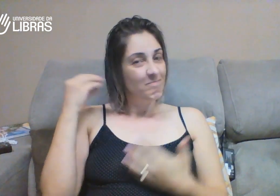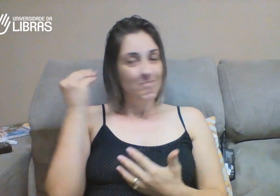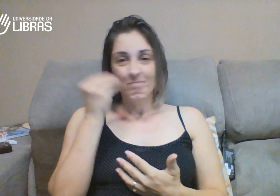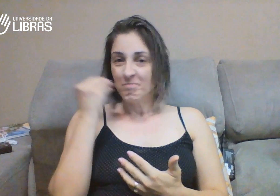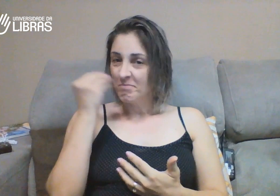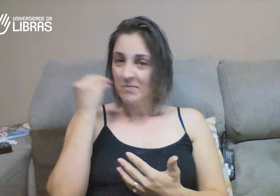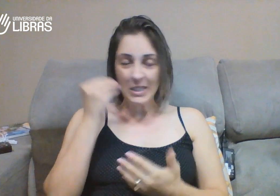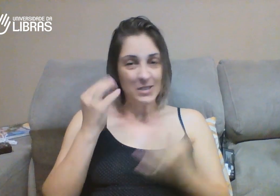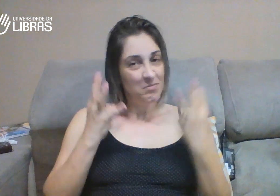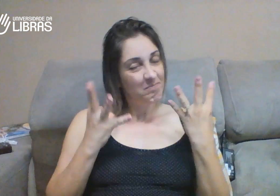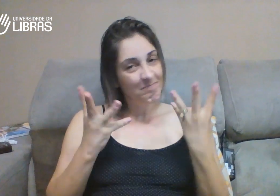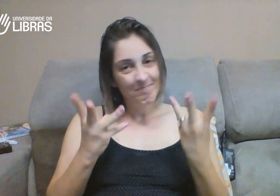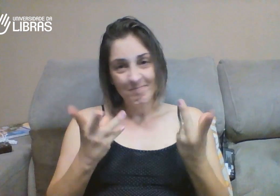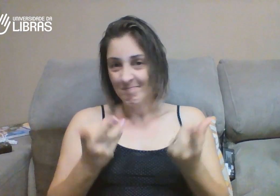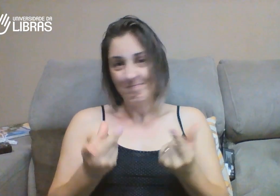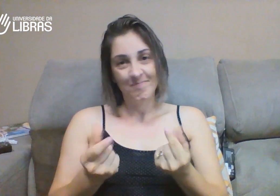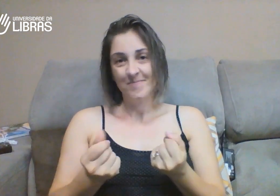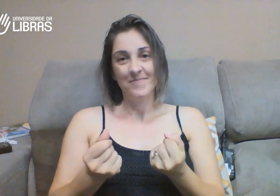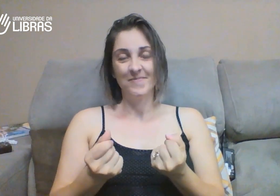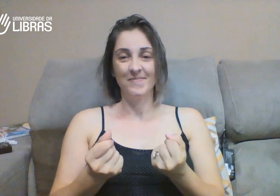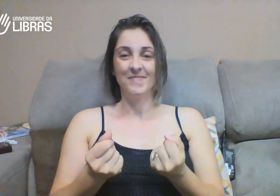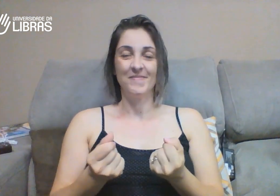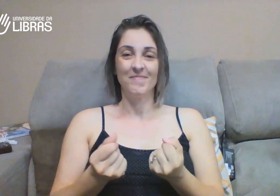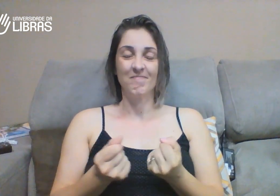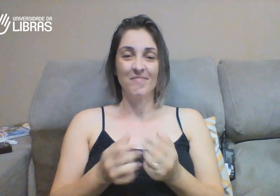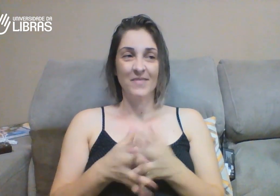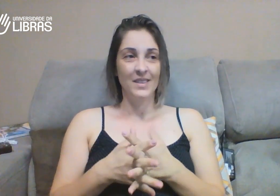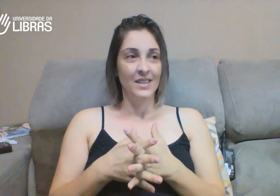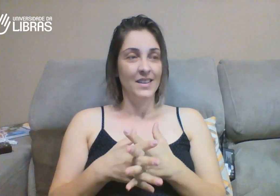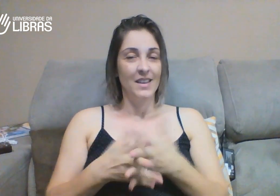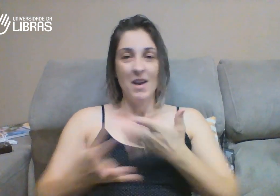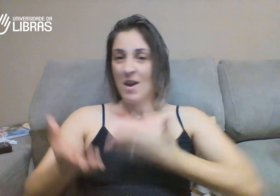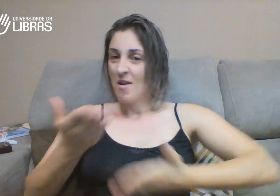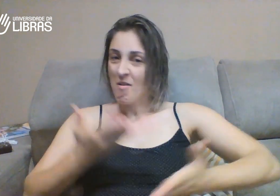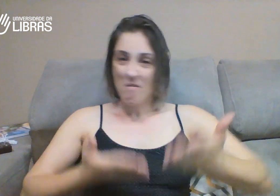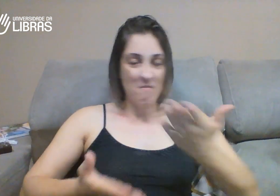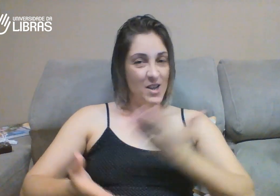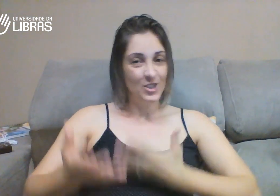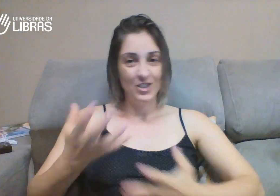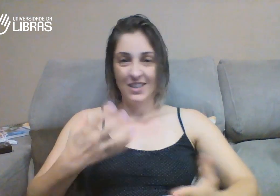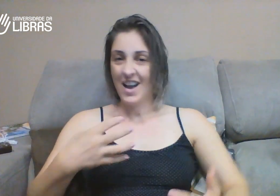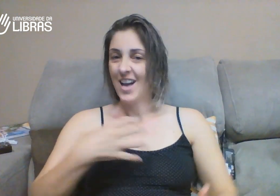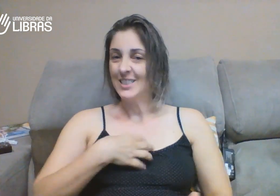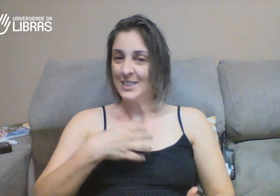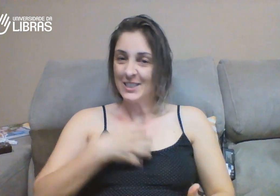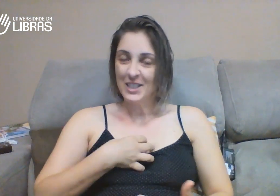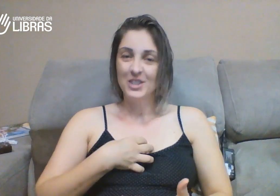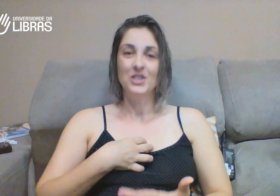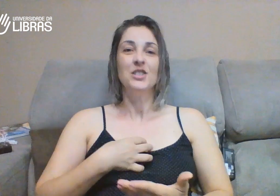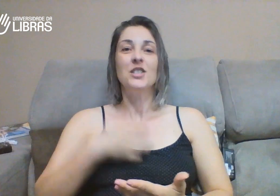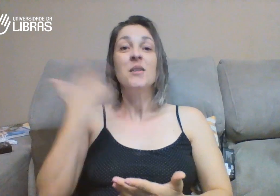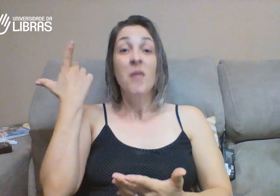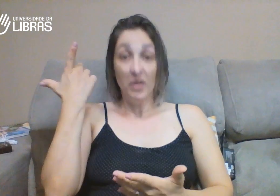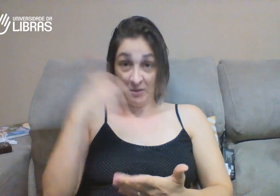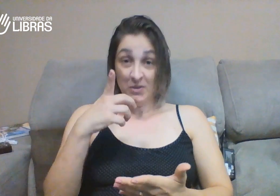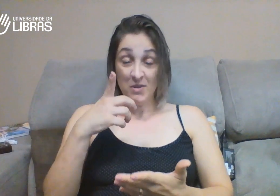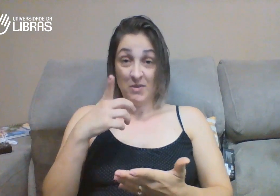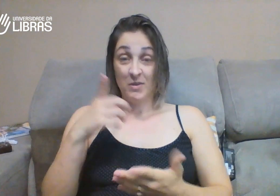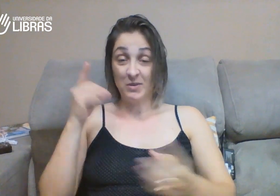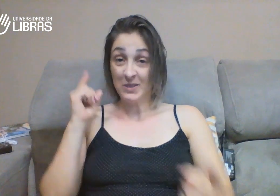E foi uma experiência maravilhosa, incrível. E eu quero muito compartilhar esse sentimento com vocês.